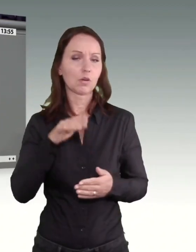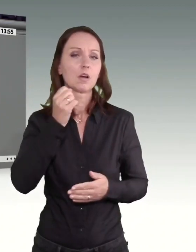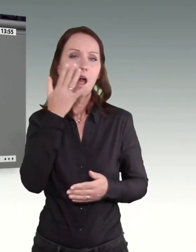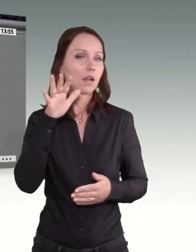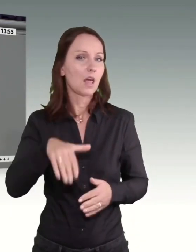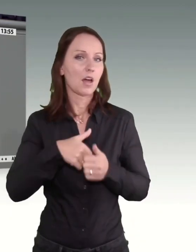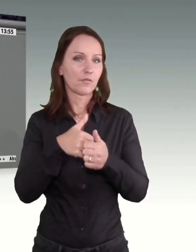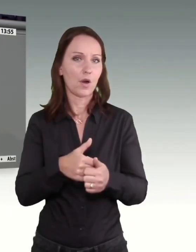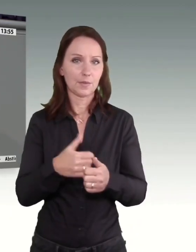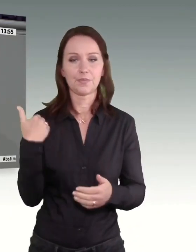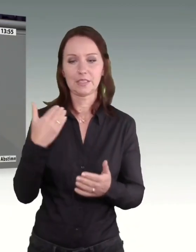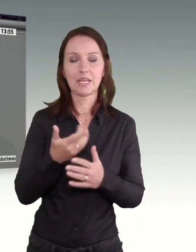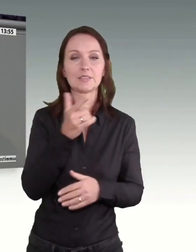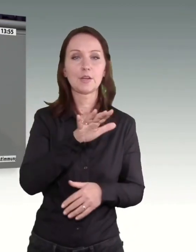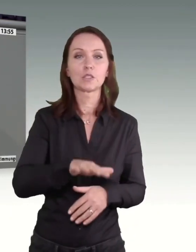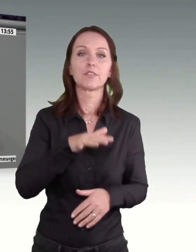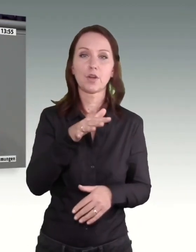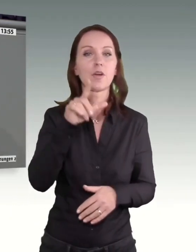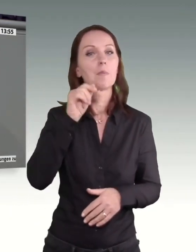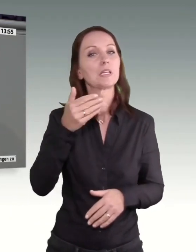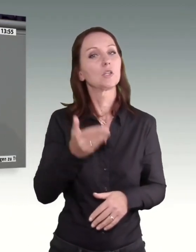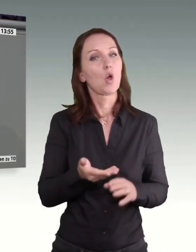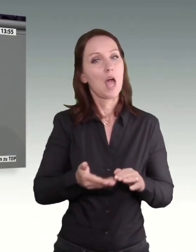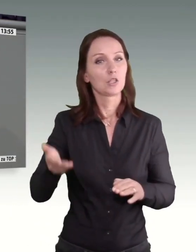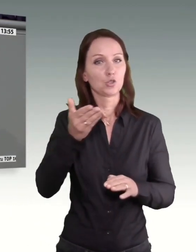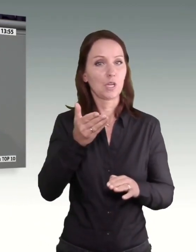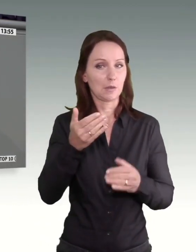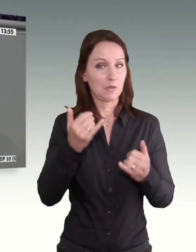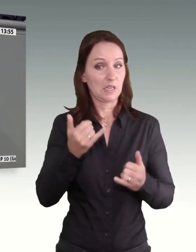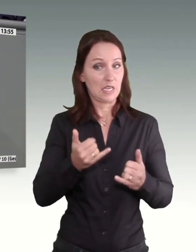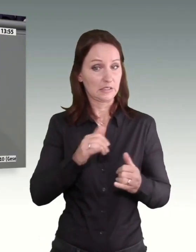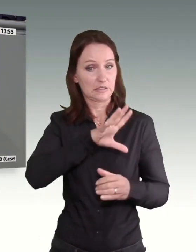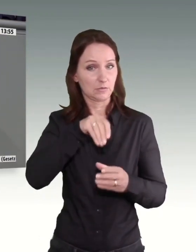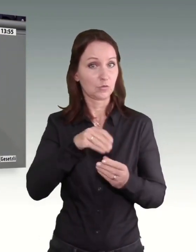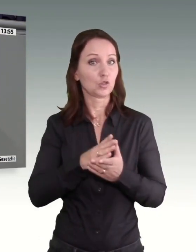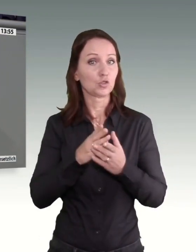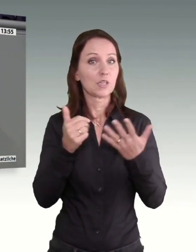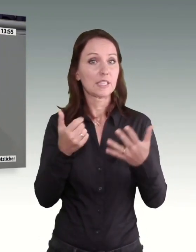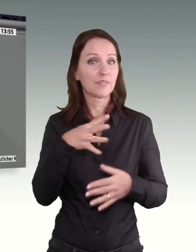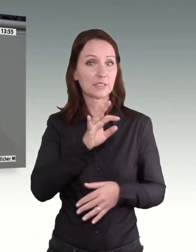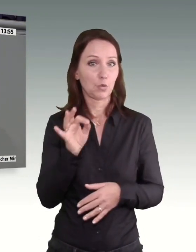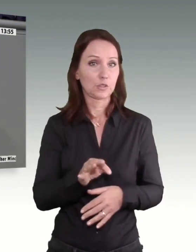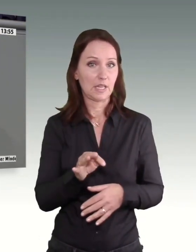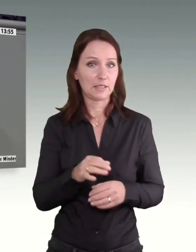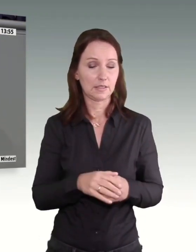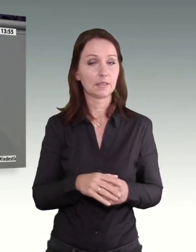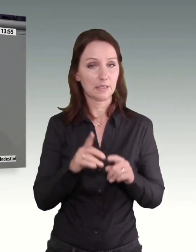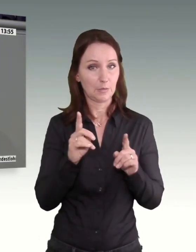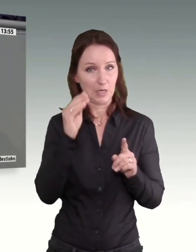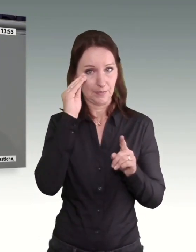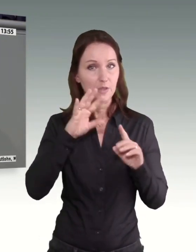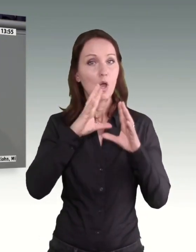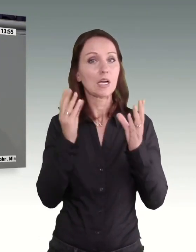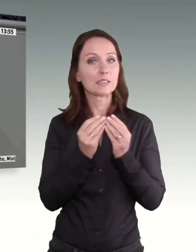2015 einen Mindestlohnanstieg von inzwischen 46 Prozent. Wohlgemerkt, der gesamte